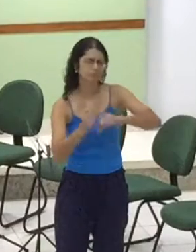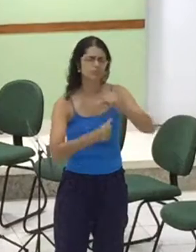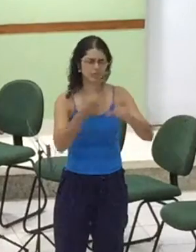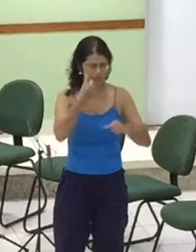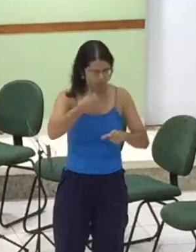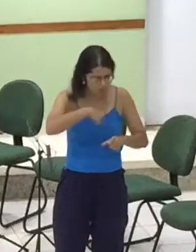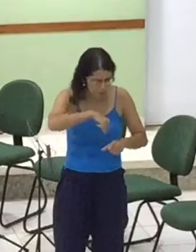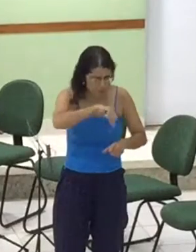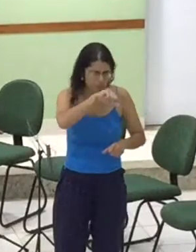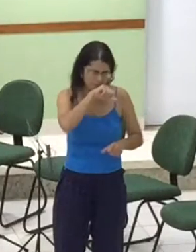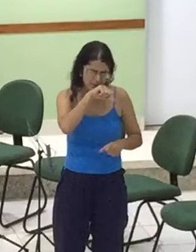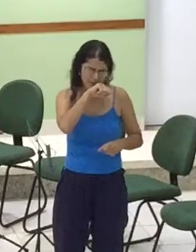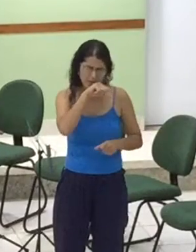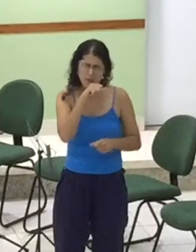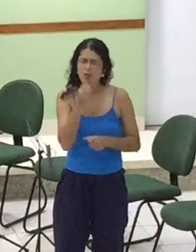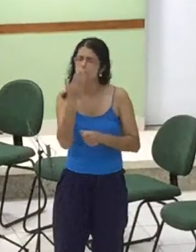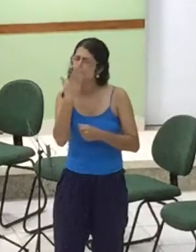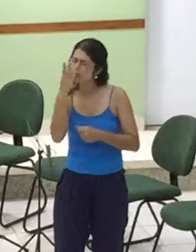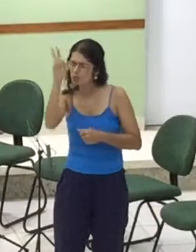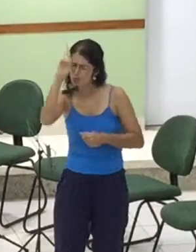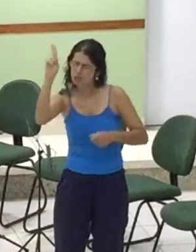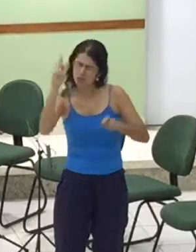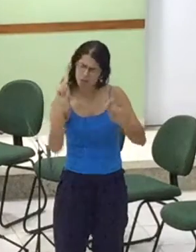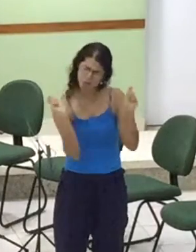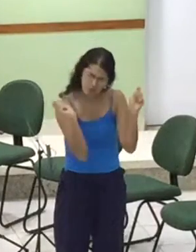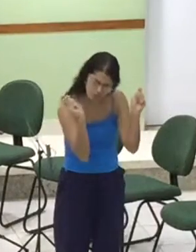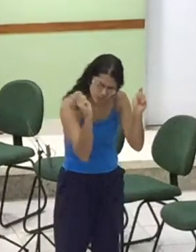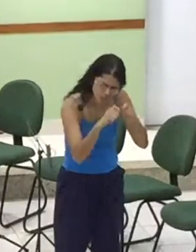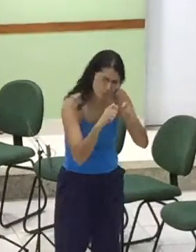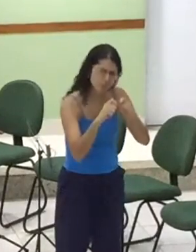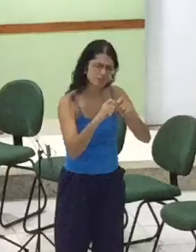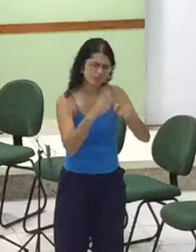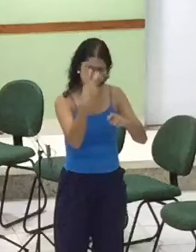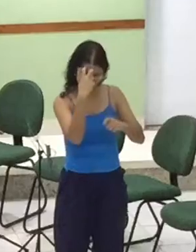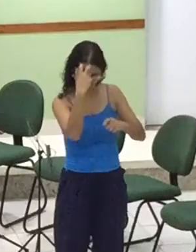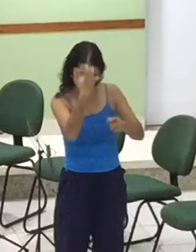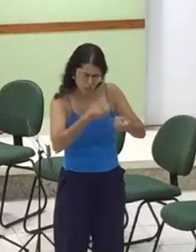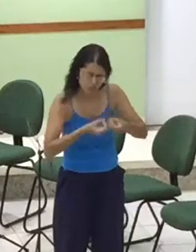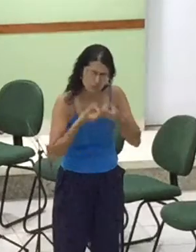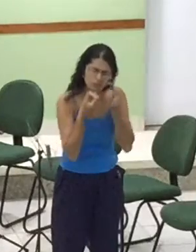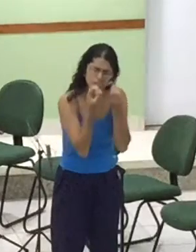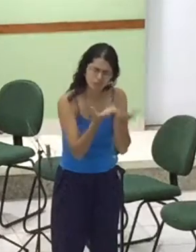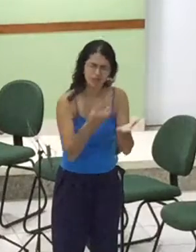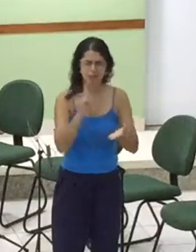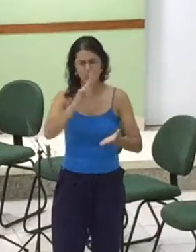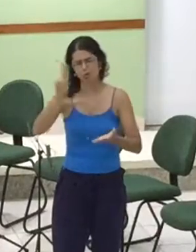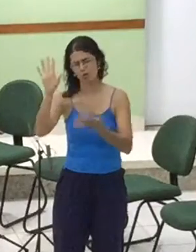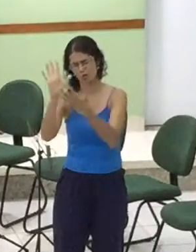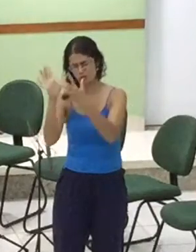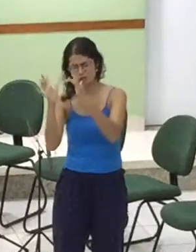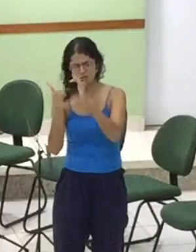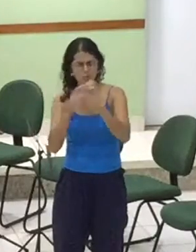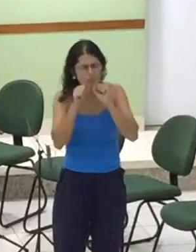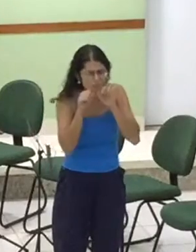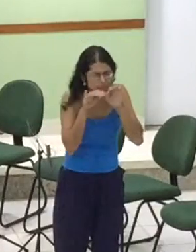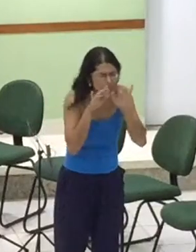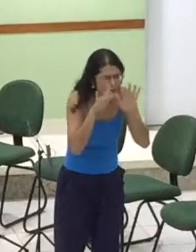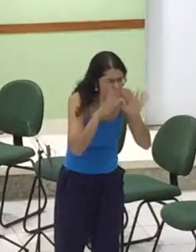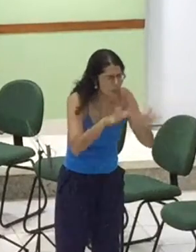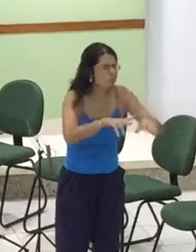sabedoria Ter graça E entendimento É o que eu te peço Em nome de Jesus Que tu possas dar Bênçãos Sobre bênçãos A